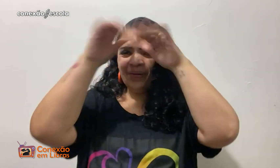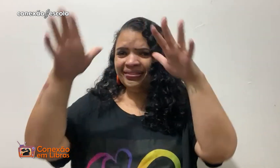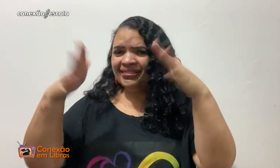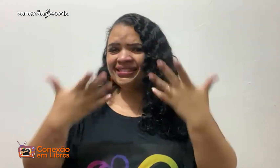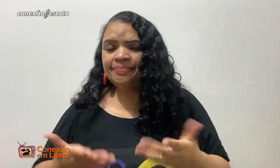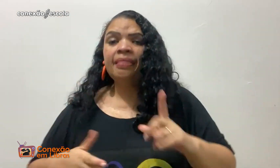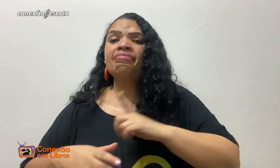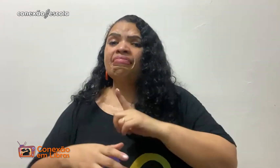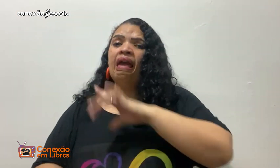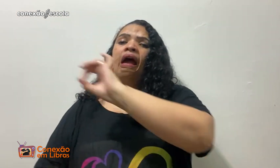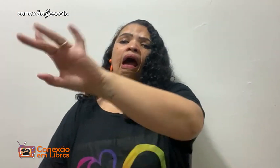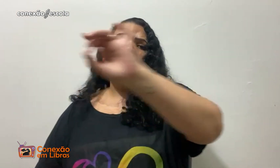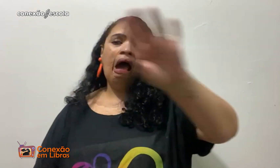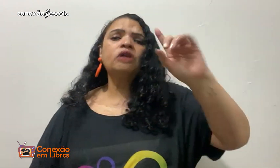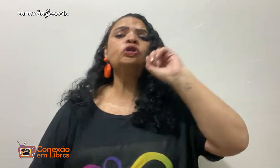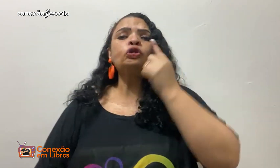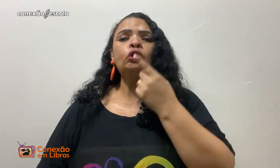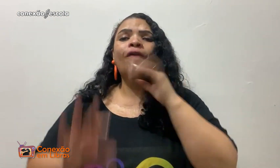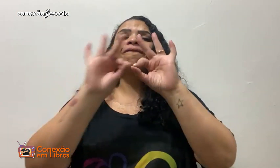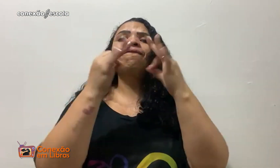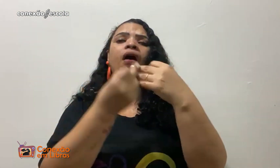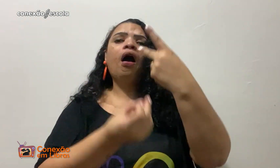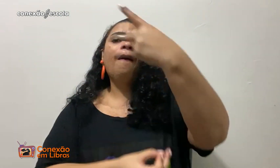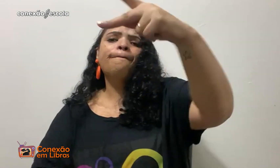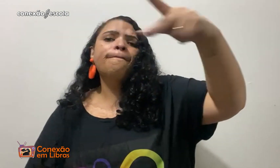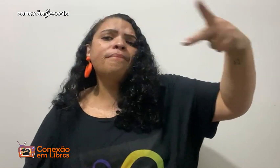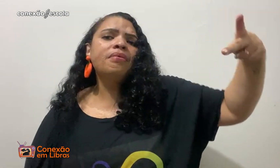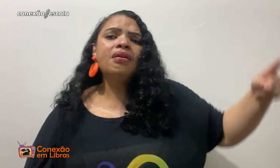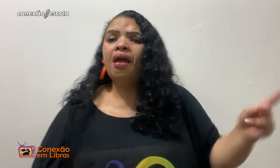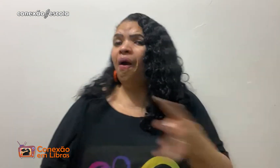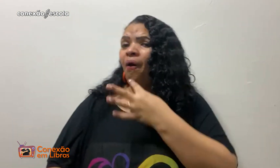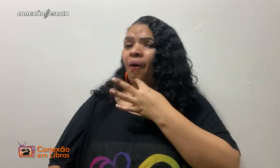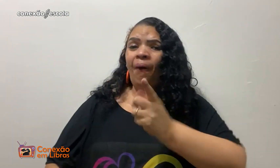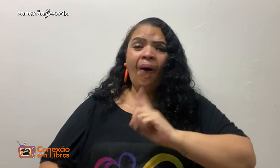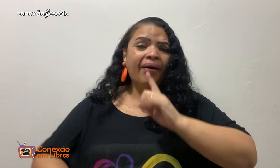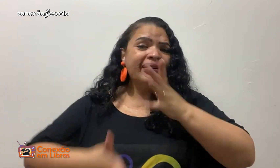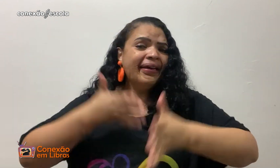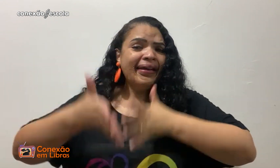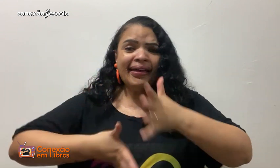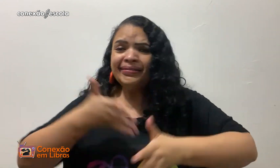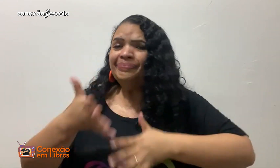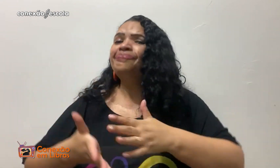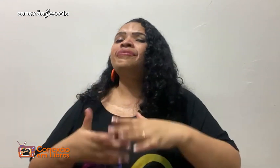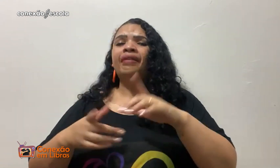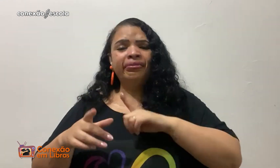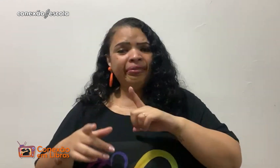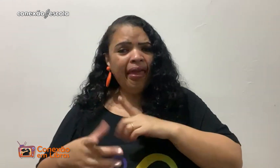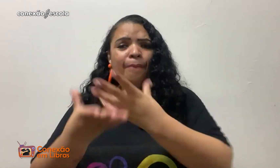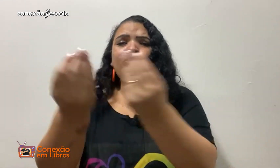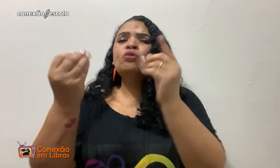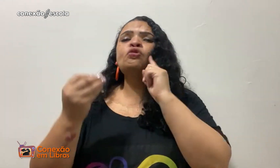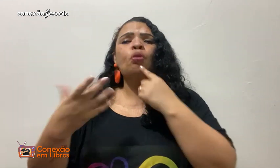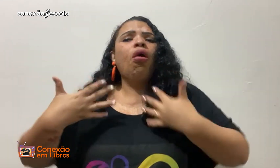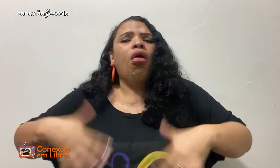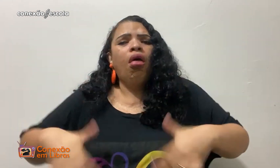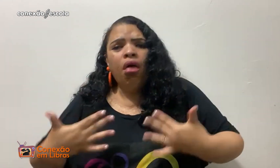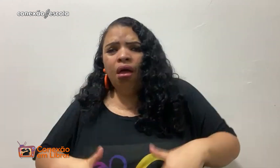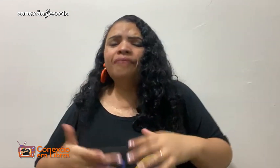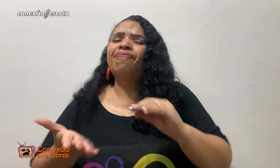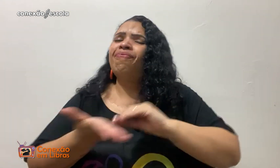não tem essa informação também sobre o autismo, muitas famílias de pessoas surdas também não usam a sinalização para se comunicar,